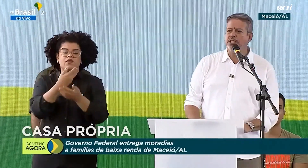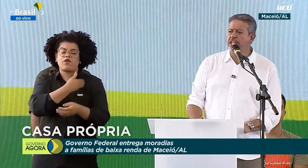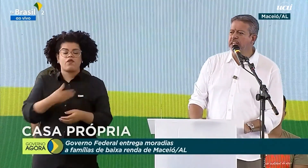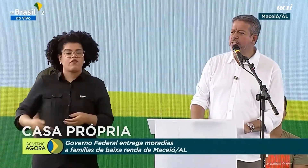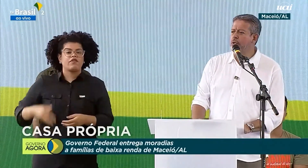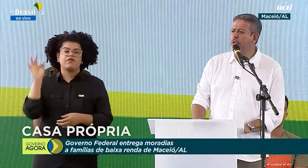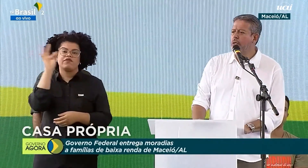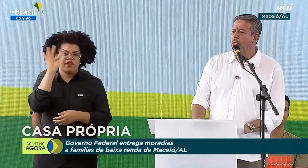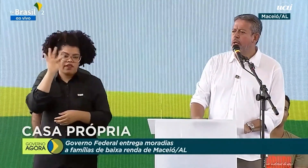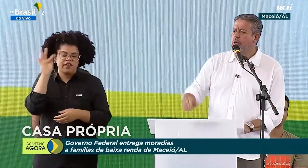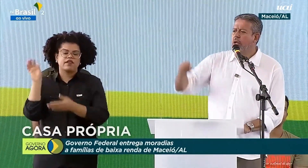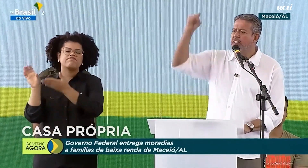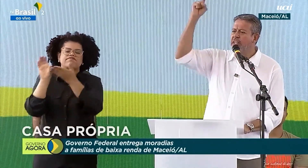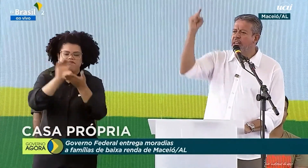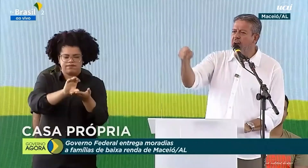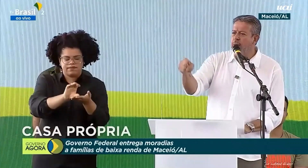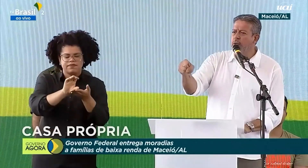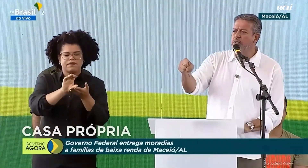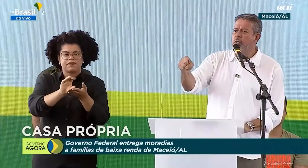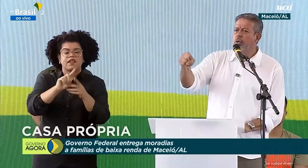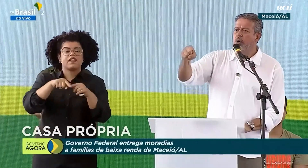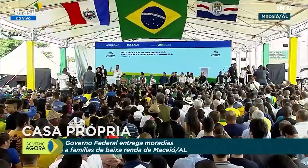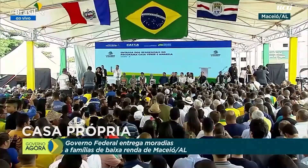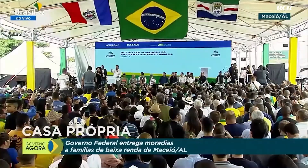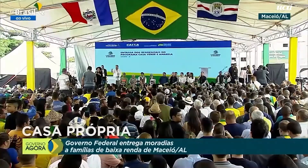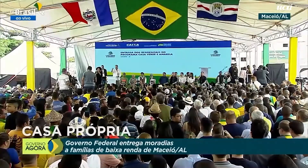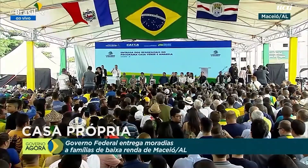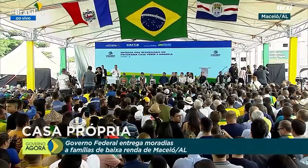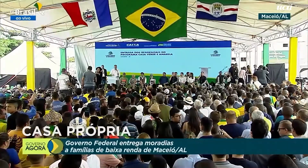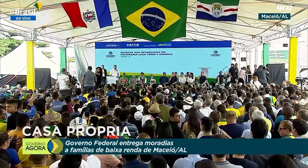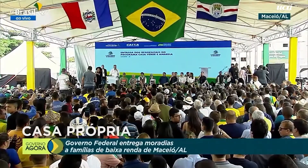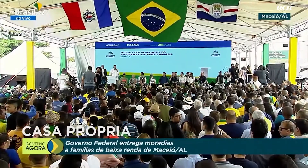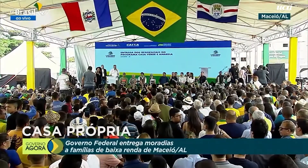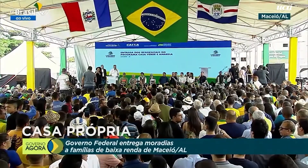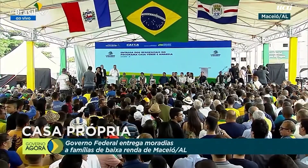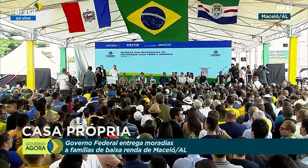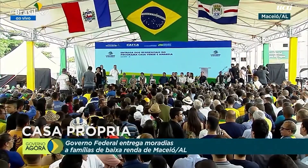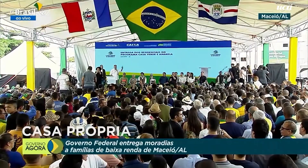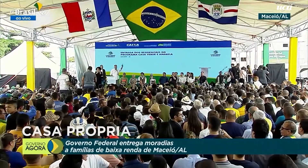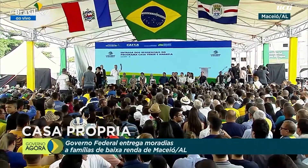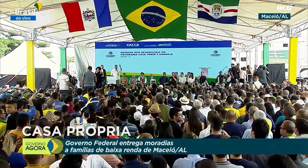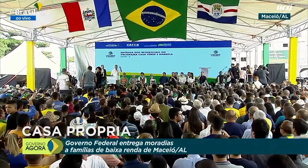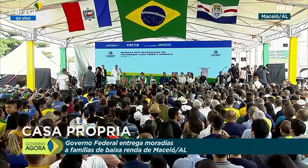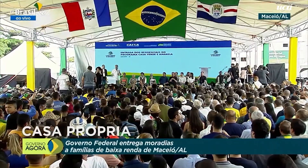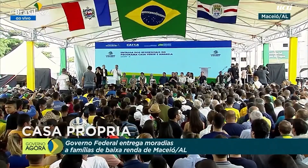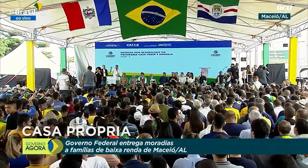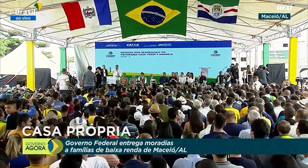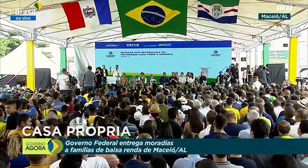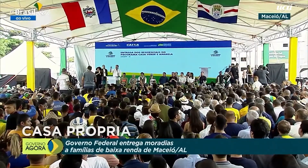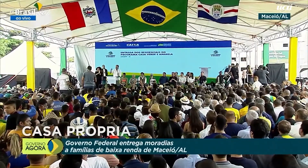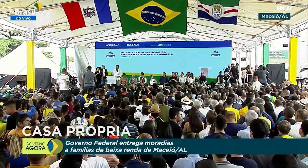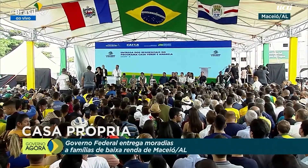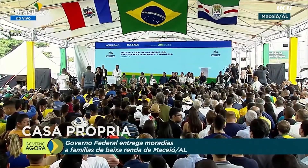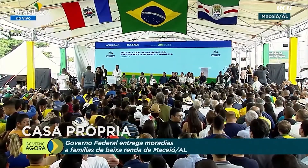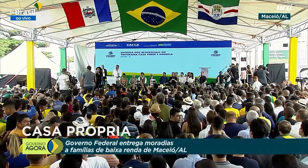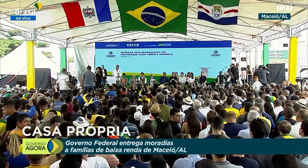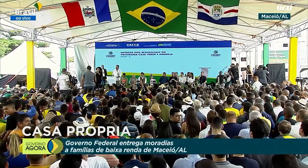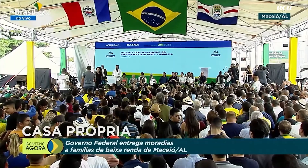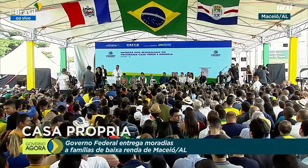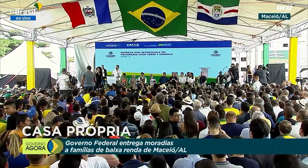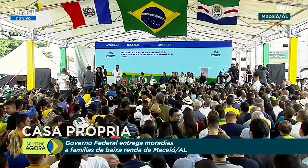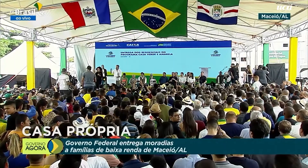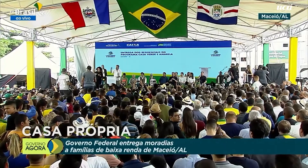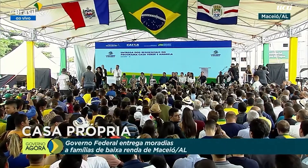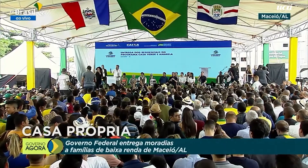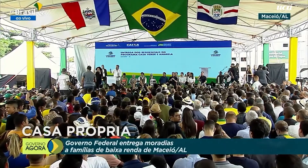Depois disso, nós criamos o Renda Brasil, que substituiu o antigo Bolsa Família,